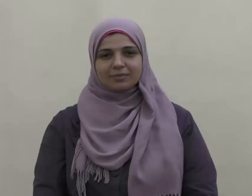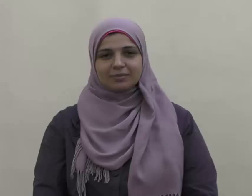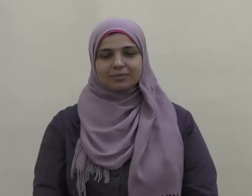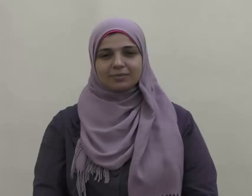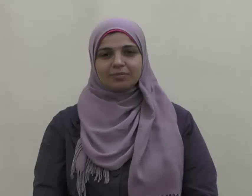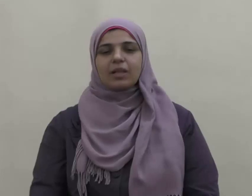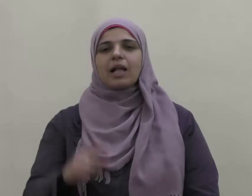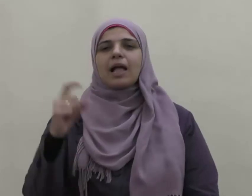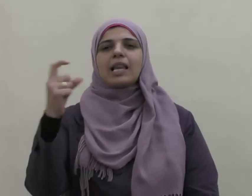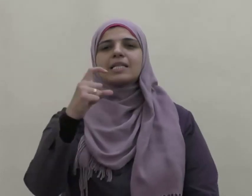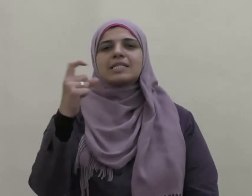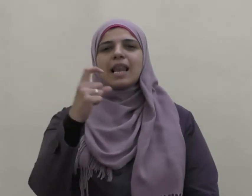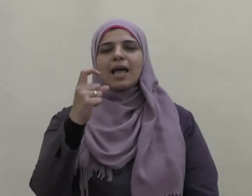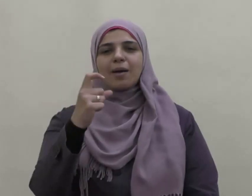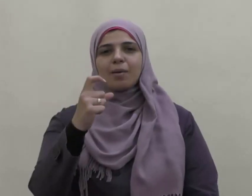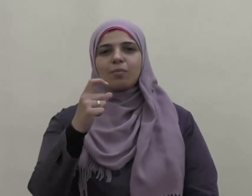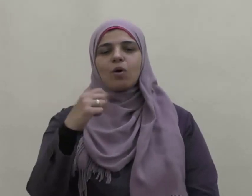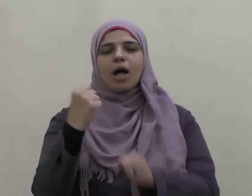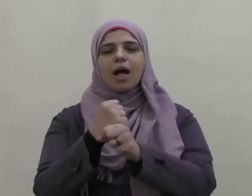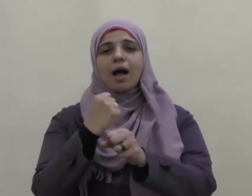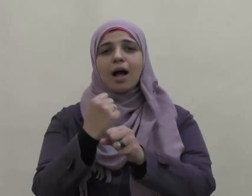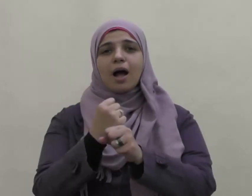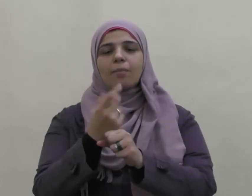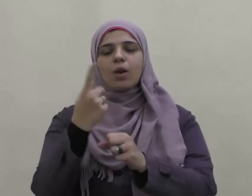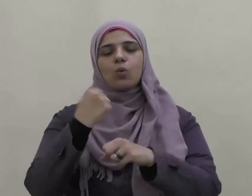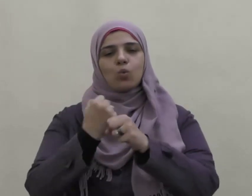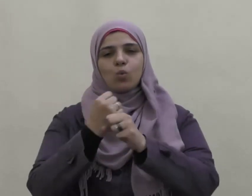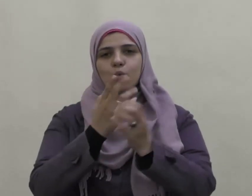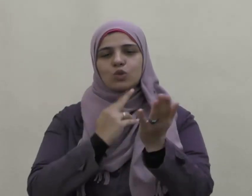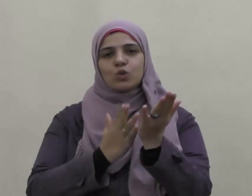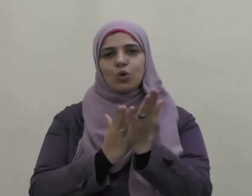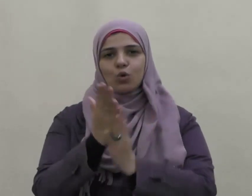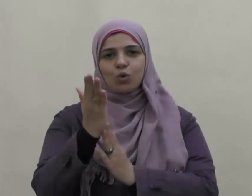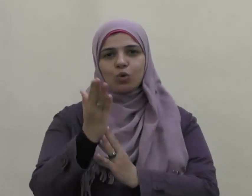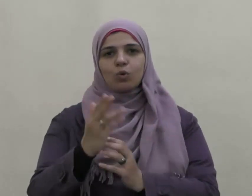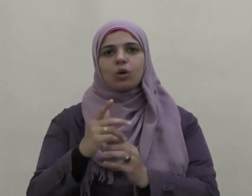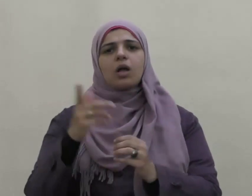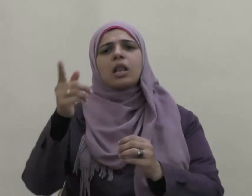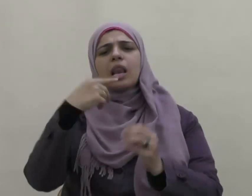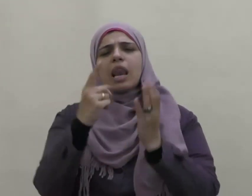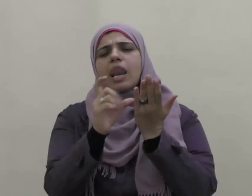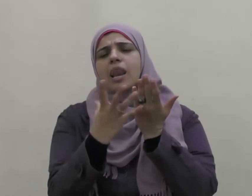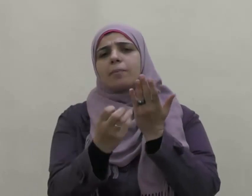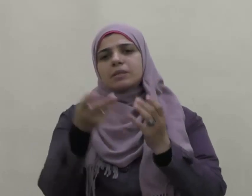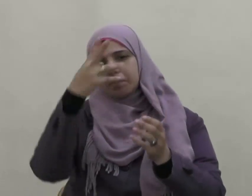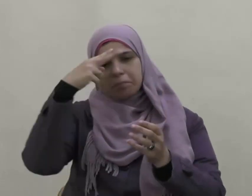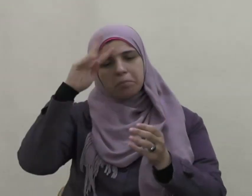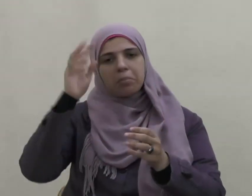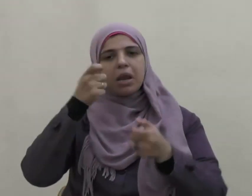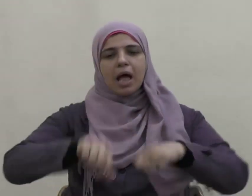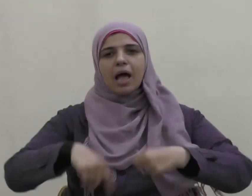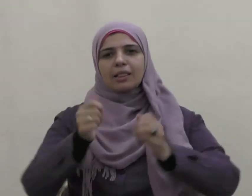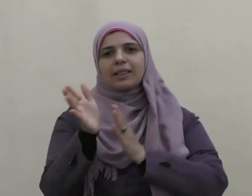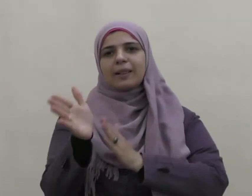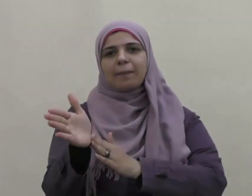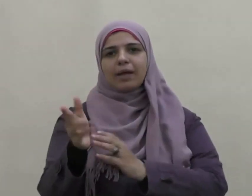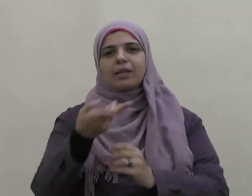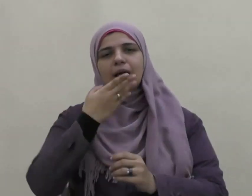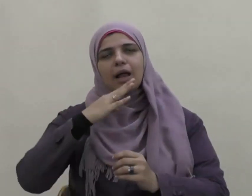الإسلام عمل وسلوك نمازج من حياة التابعين الحمد لله